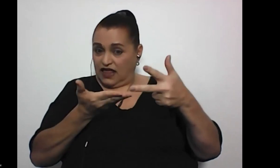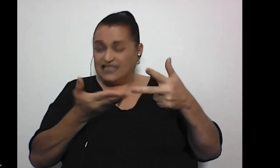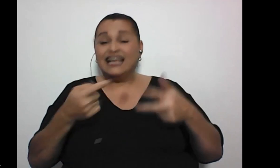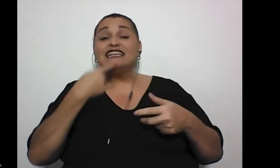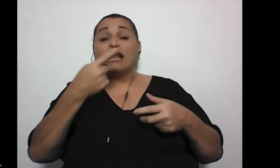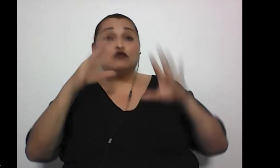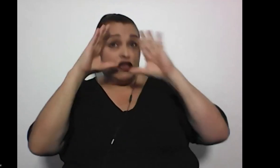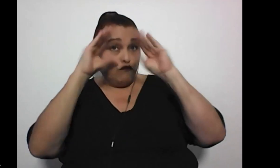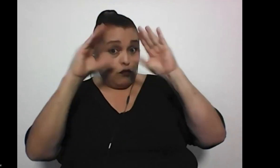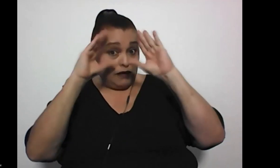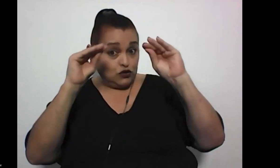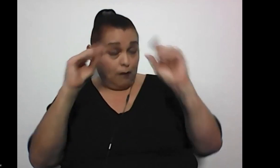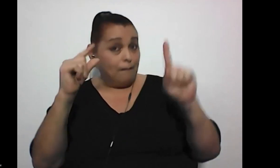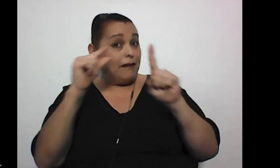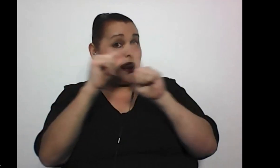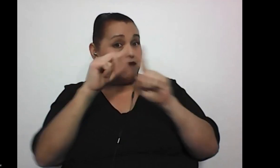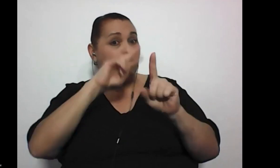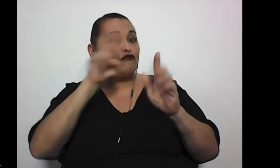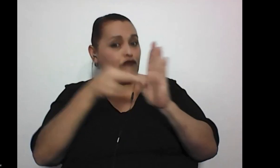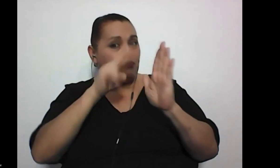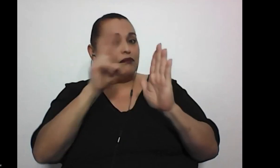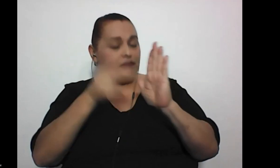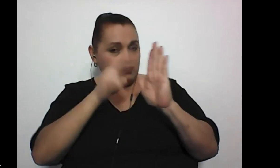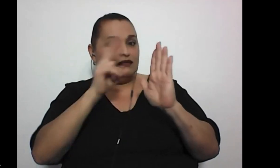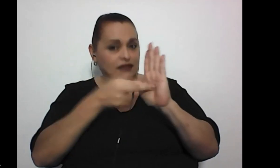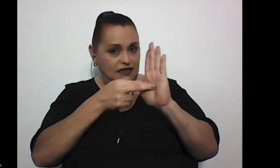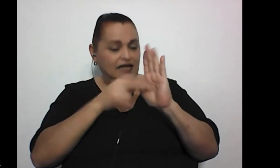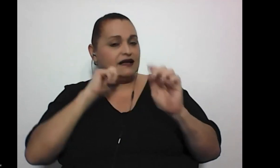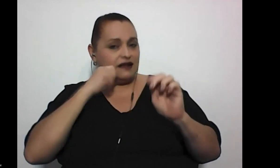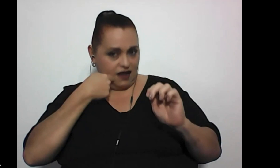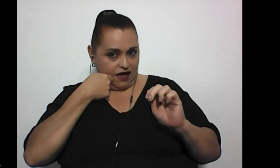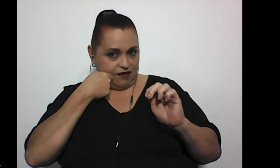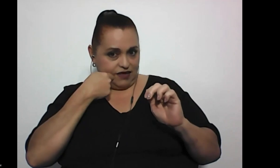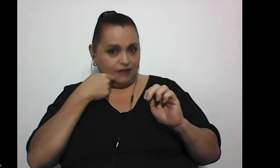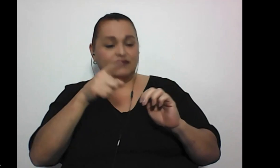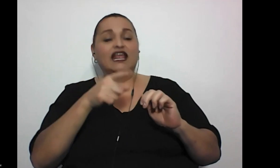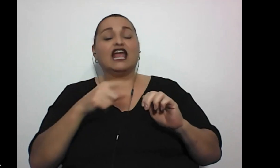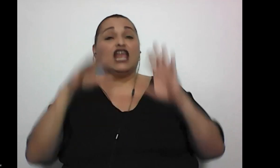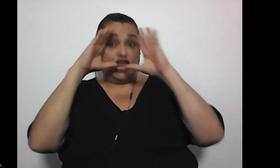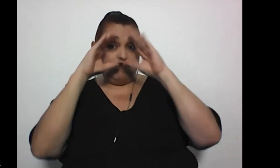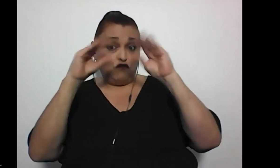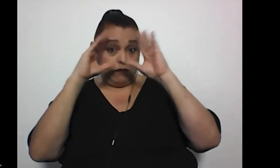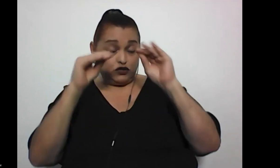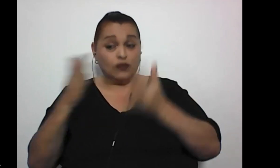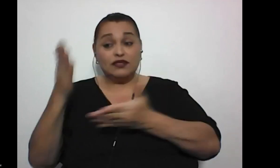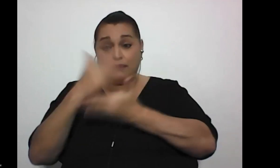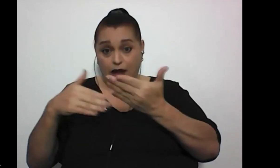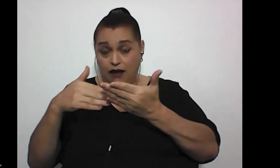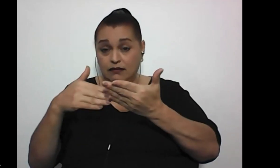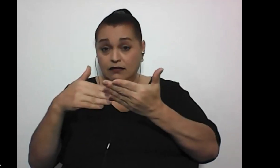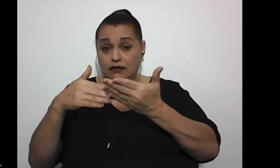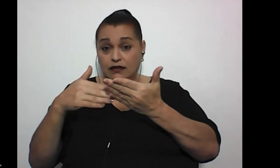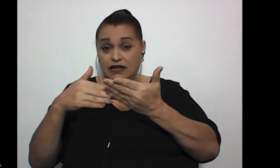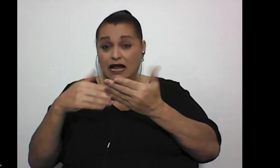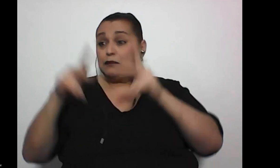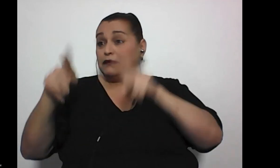información es una palabra que se repite ahí como clave, la información de parte de los que no